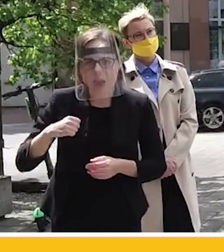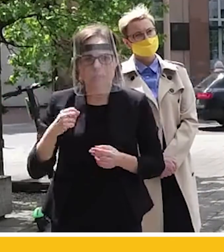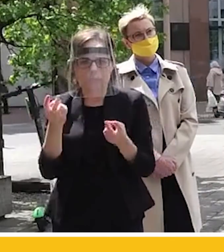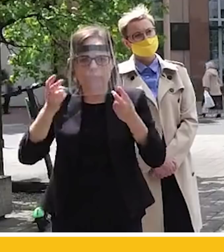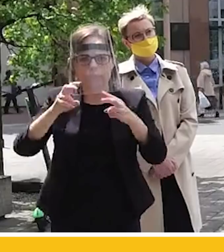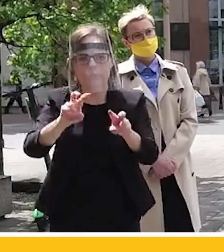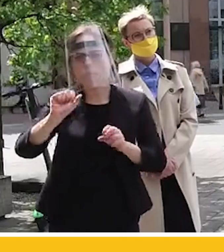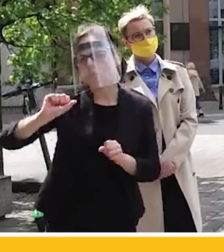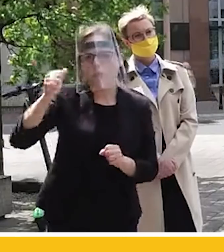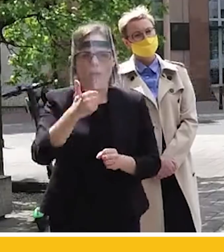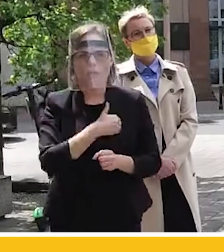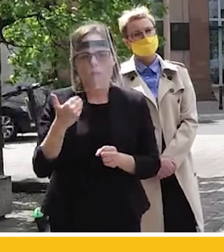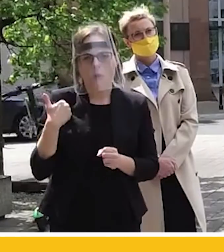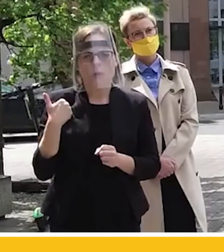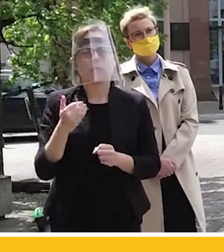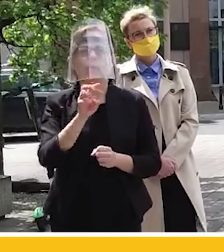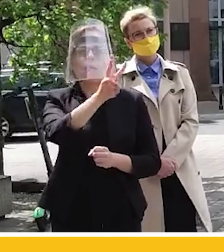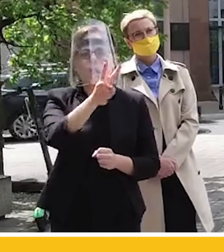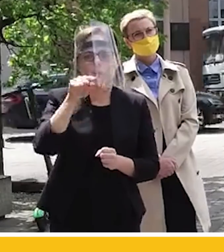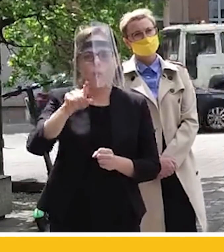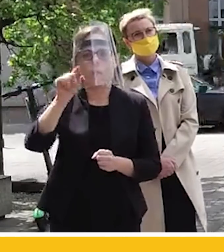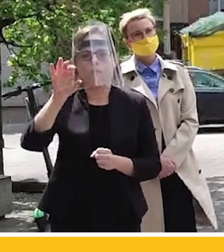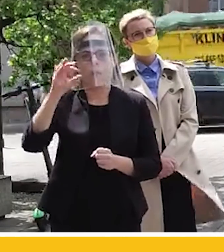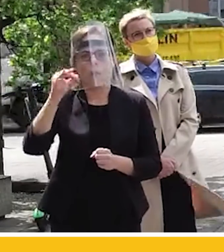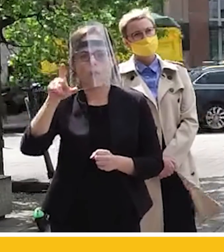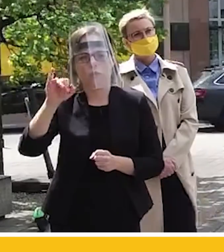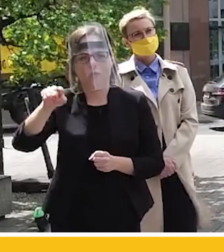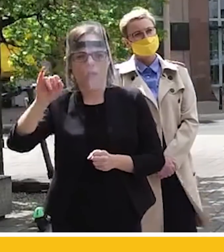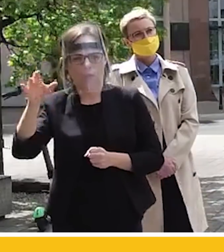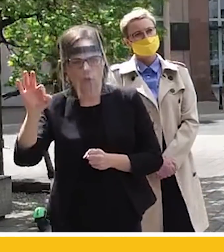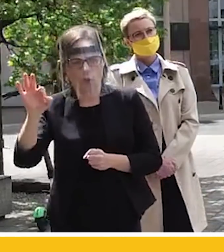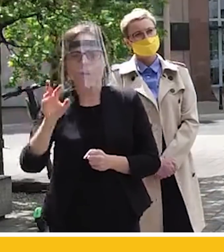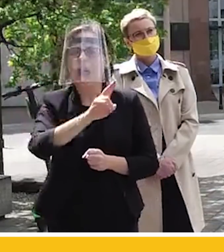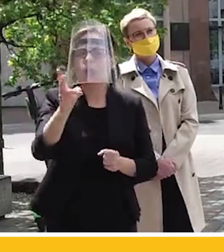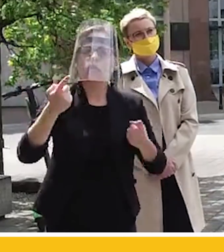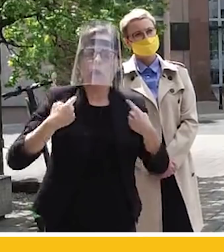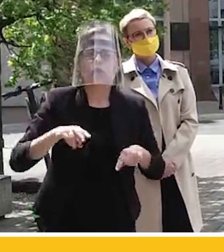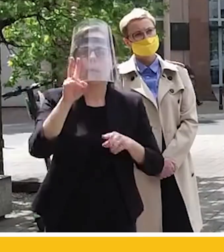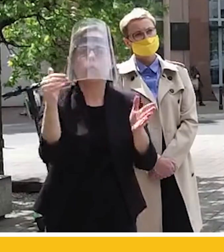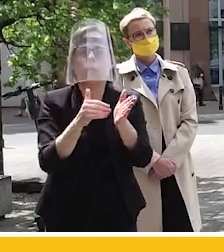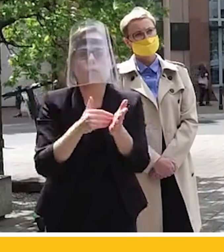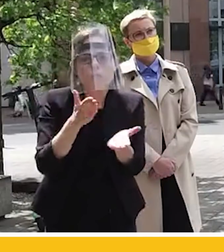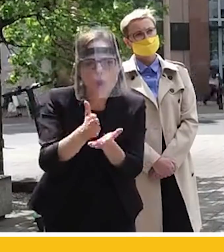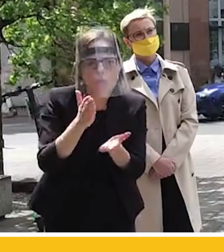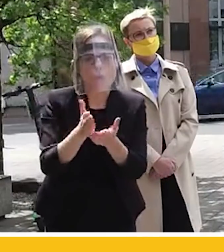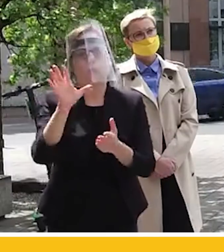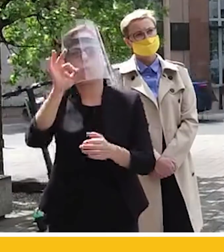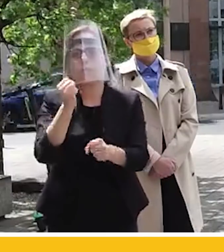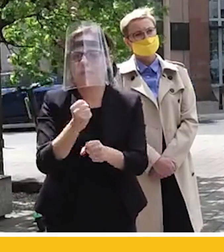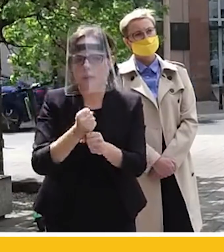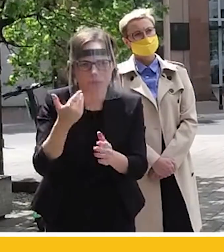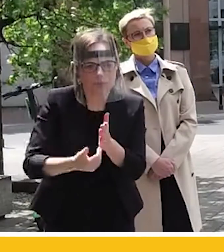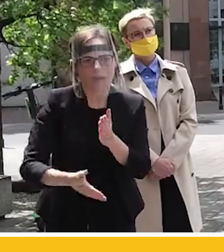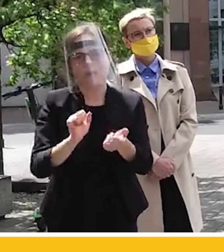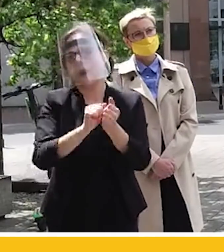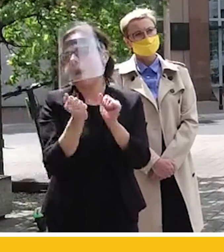Polsce portal Pomocni Info, na którym każda osoba, która potrzebuje pomocy, która potrzebuje pomocy, bo straciła pracę,